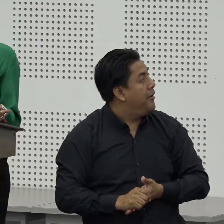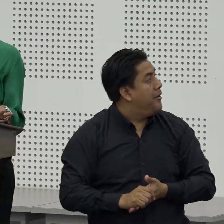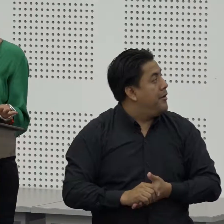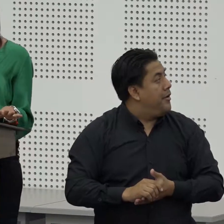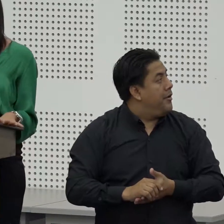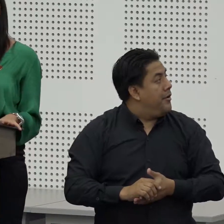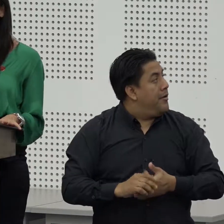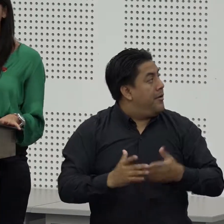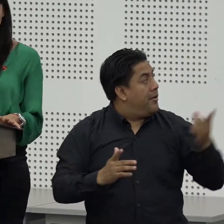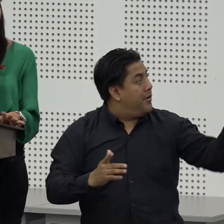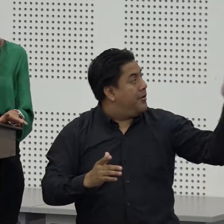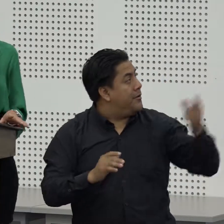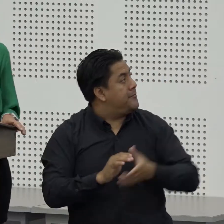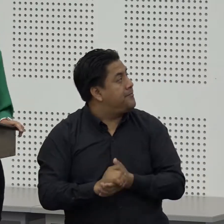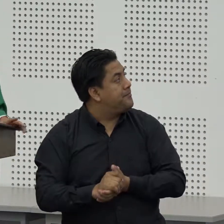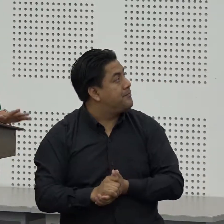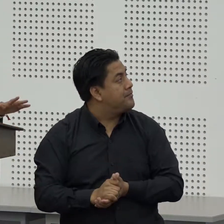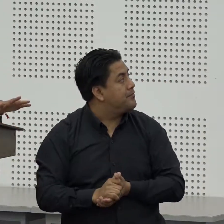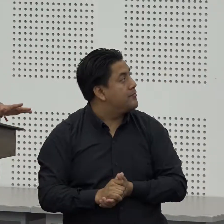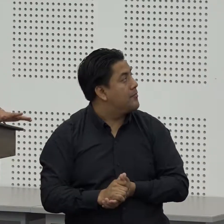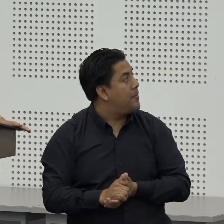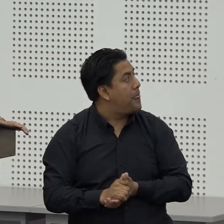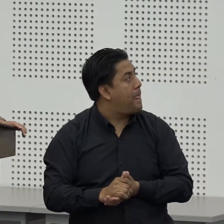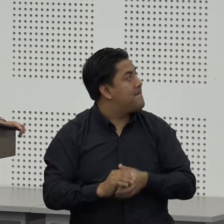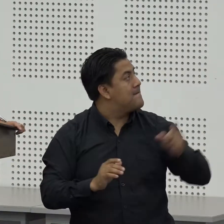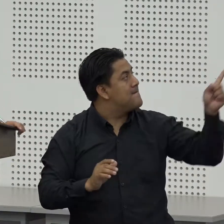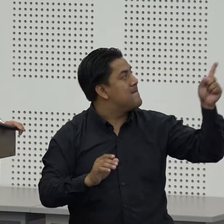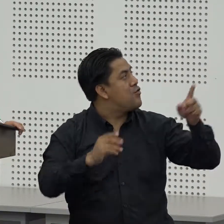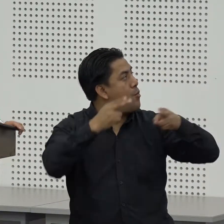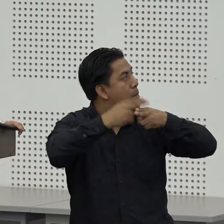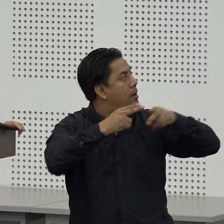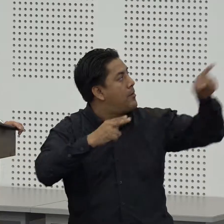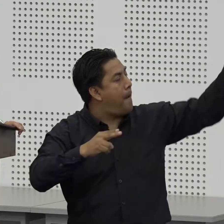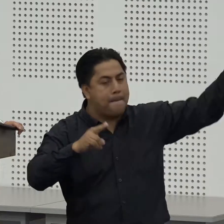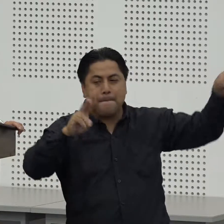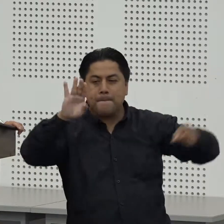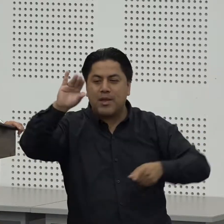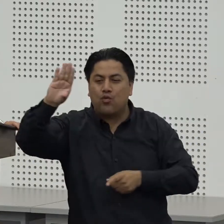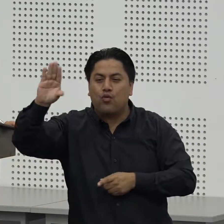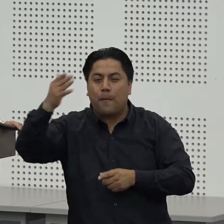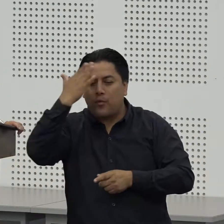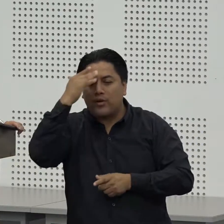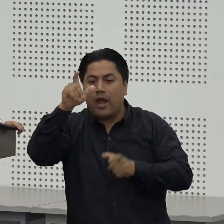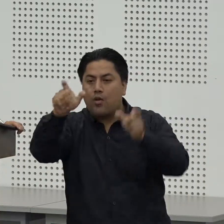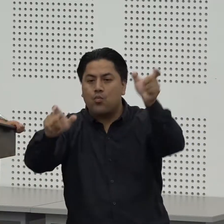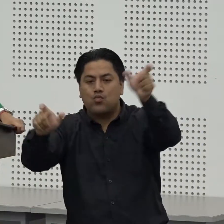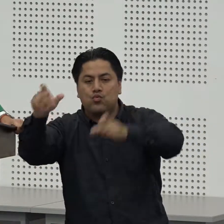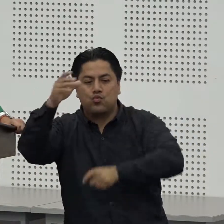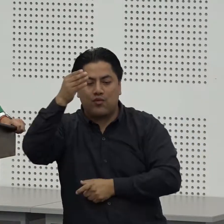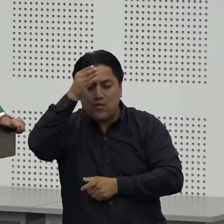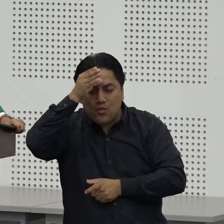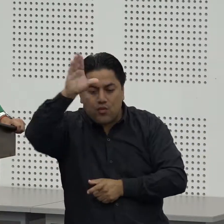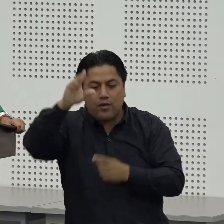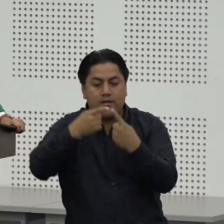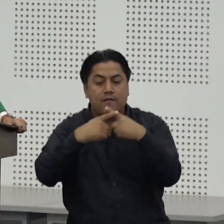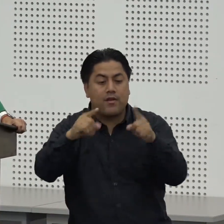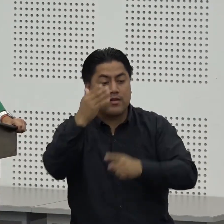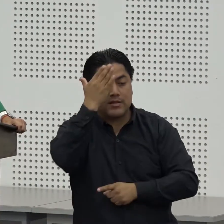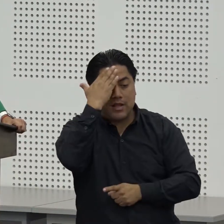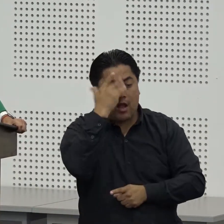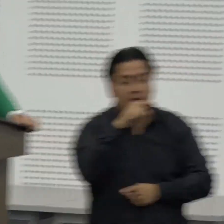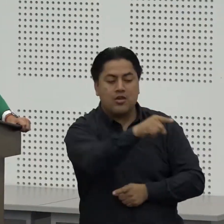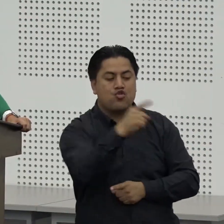como su palabra lo dice ¿sí? bicultural porque reconoce a la persona sorda como miembro de una